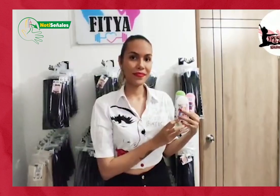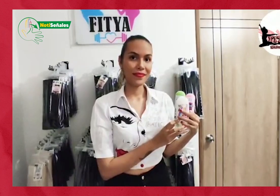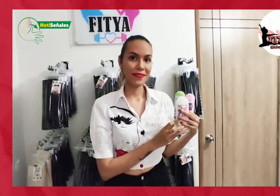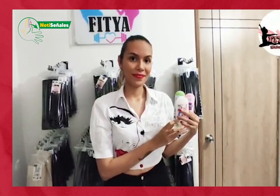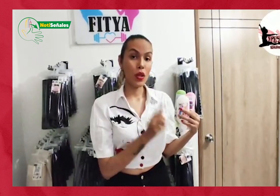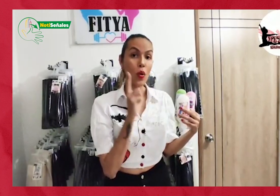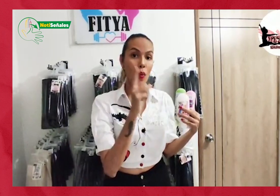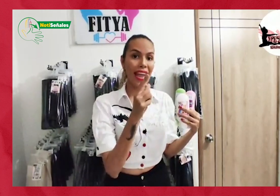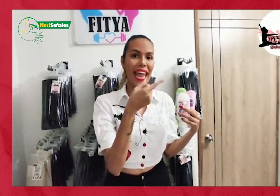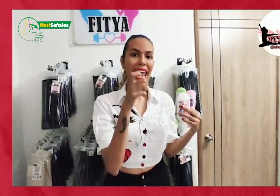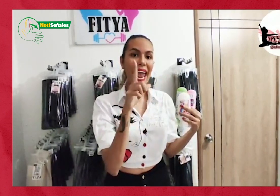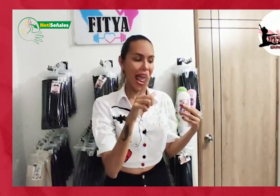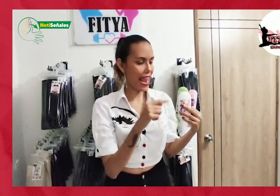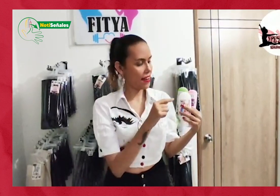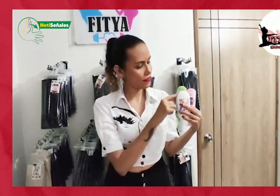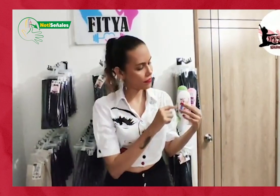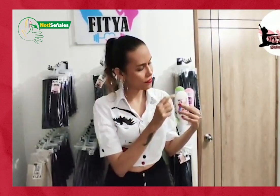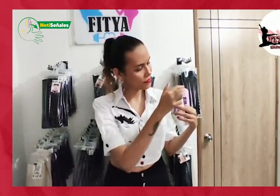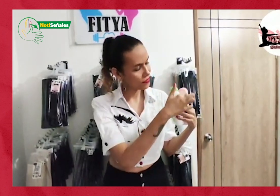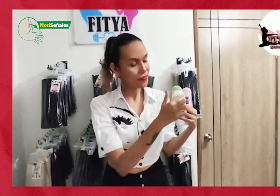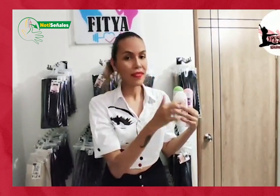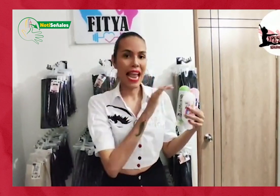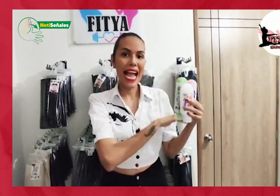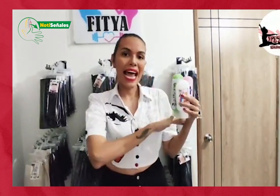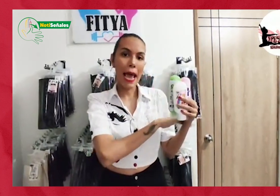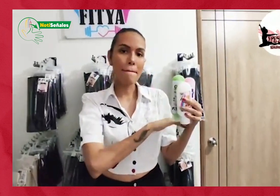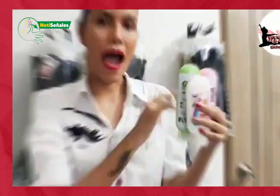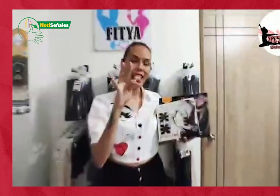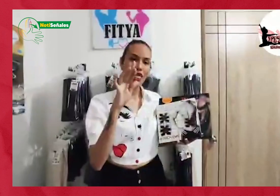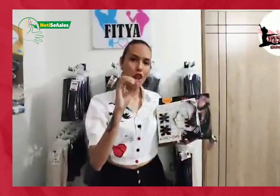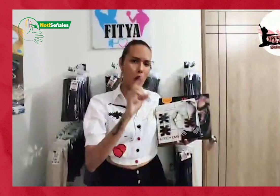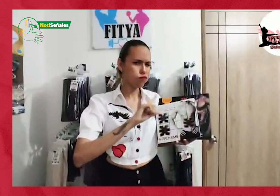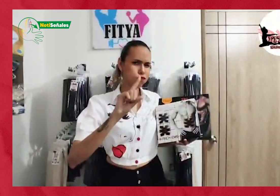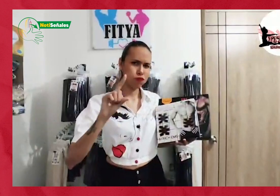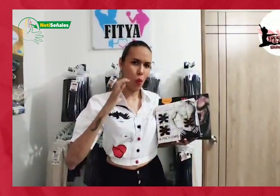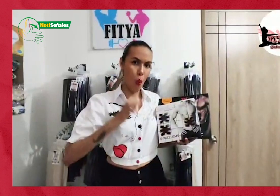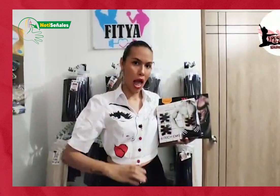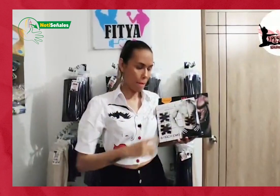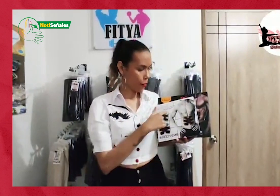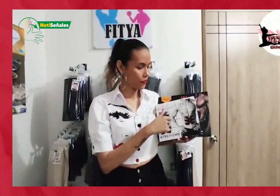geles y cremas. Tonificadores corporales